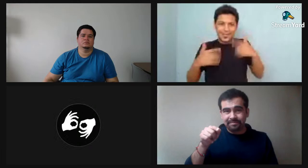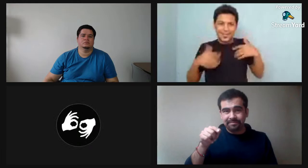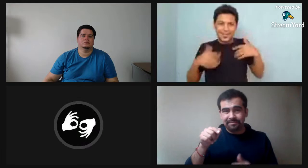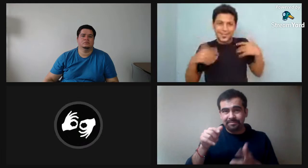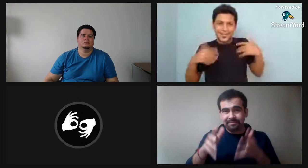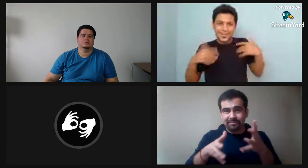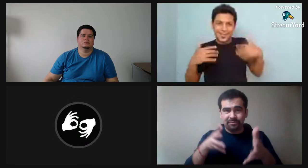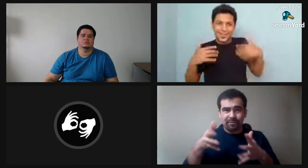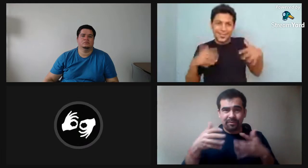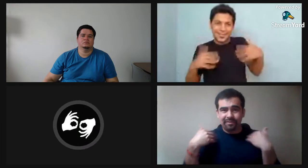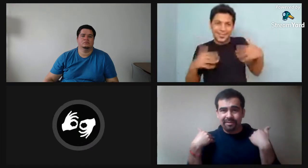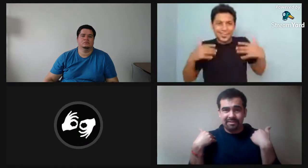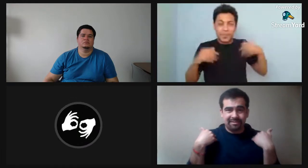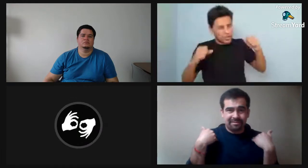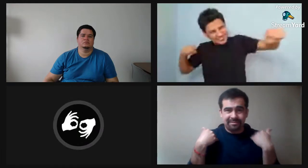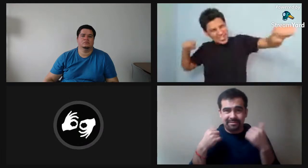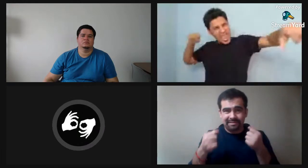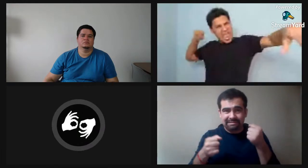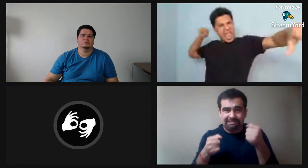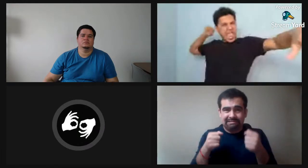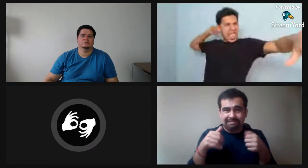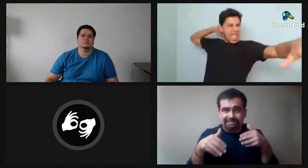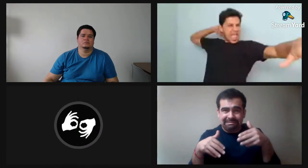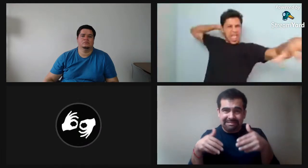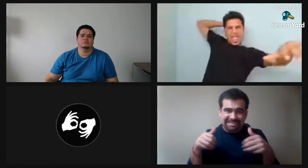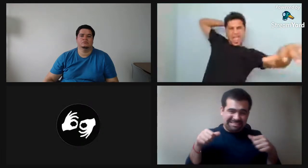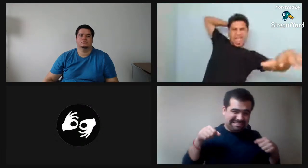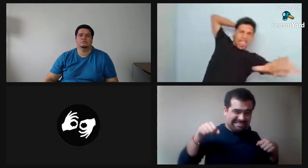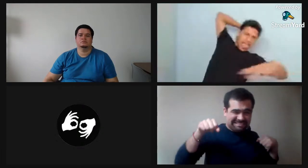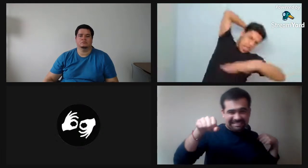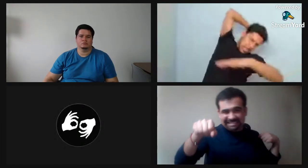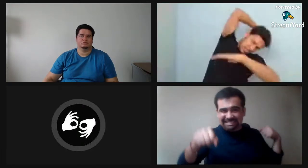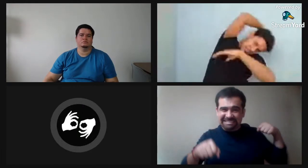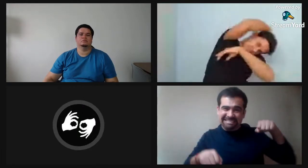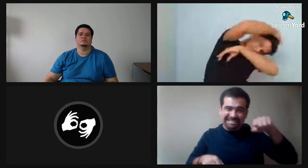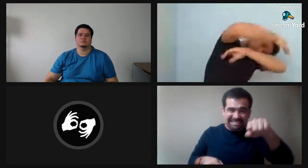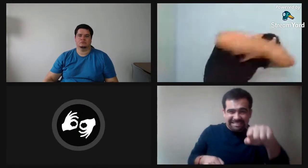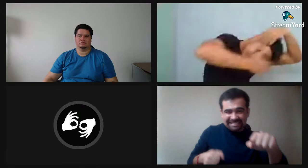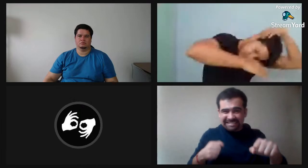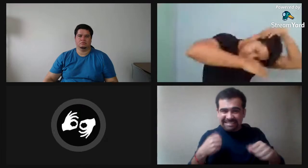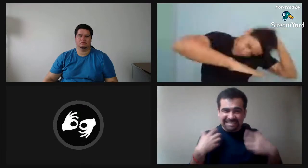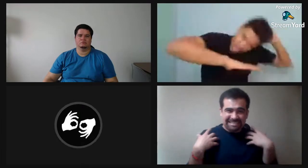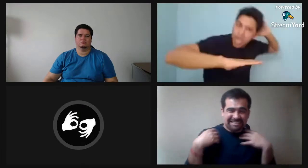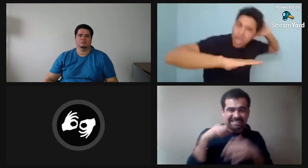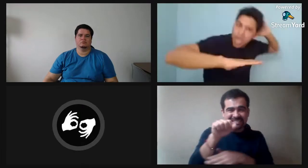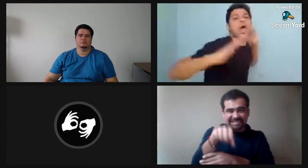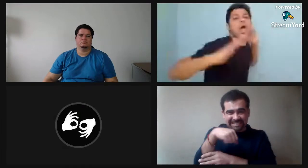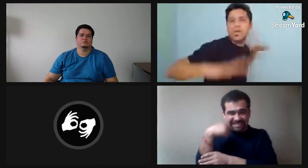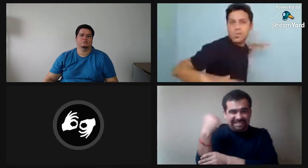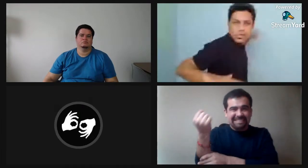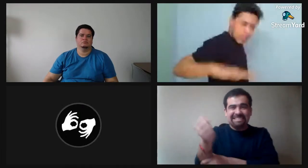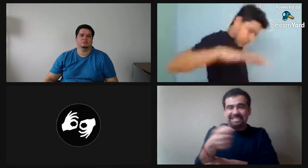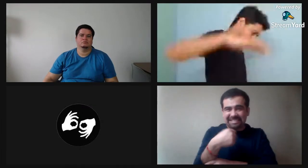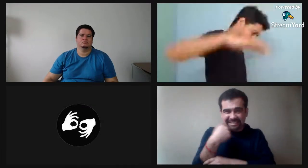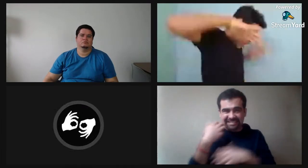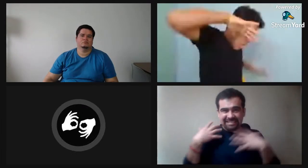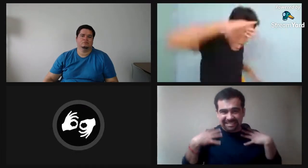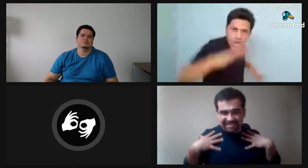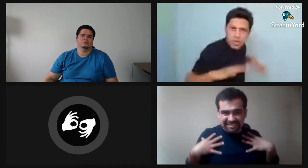Bueno, para interpretarles, lo que él está planteando, es ocupar el espacio, por ejemplo, de esta forma. Y moverse